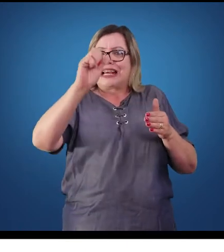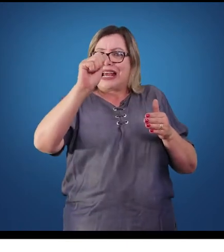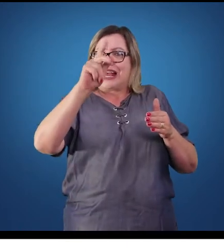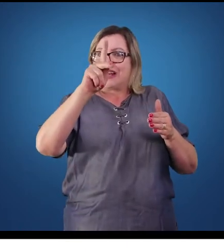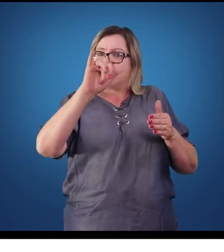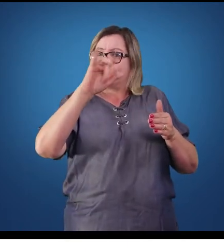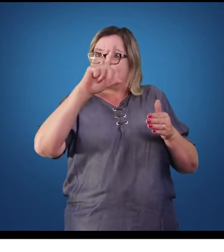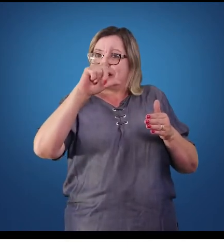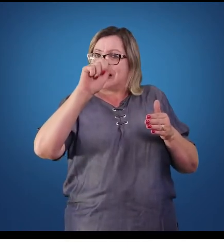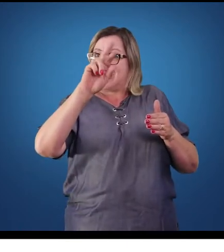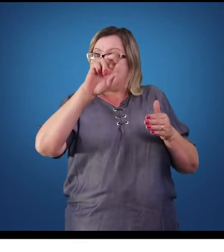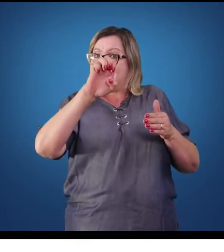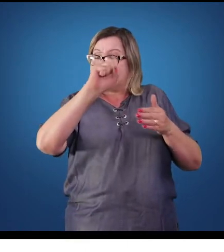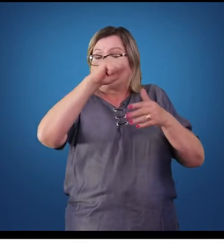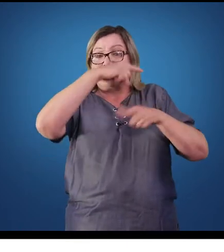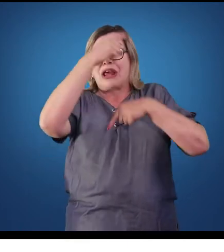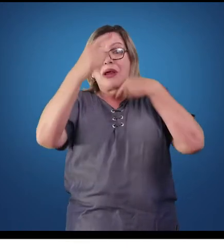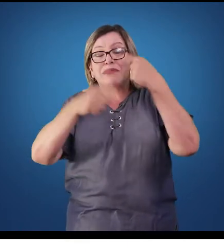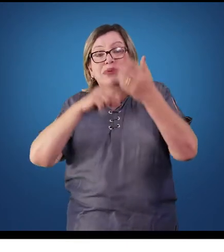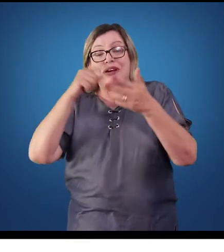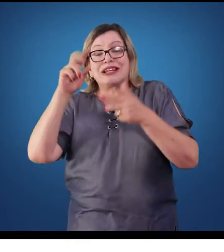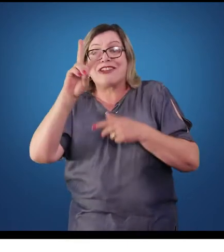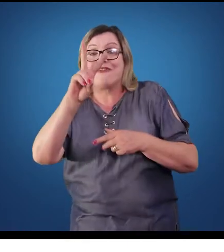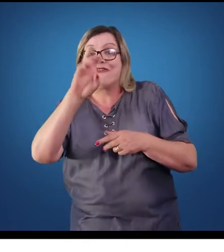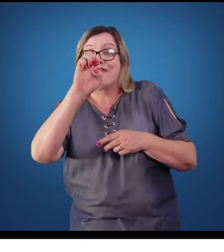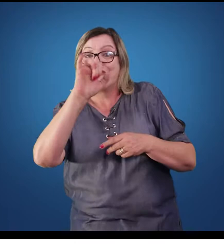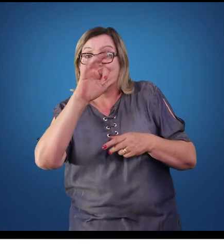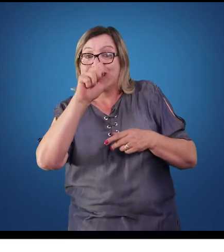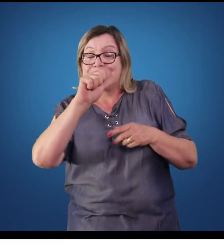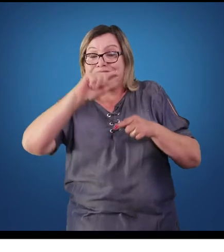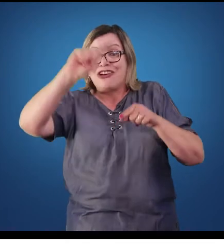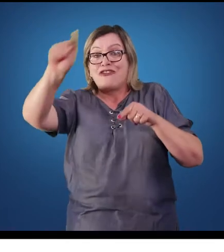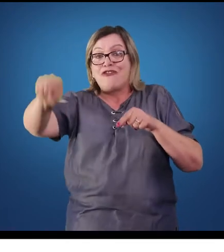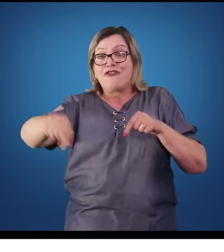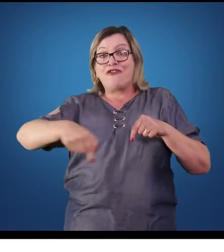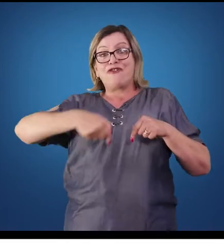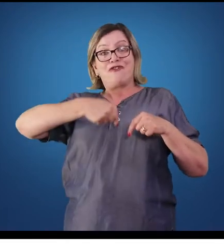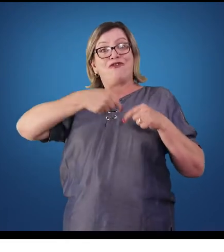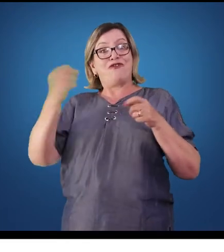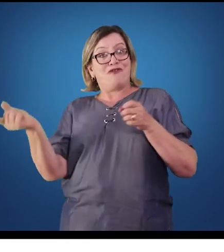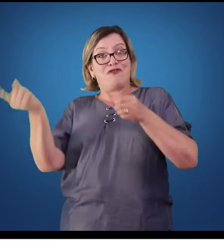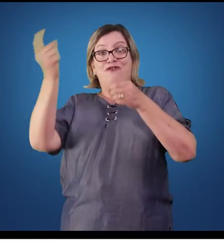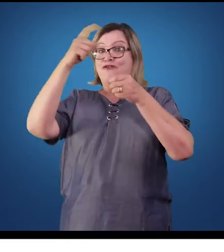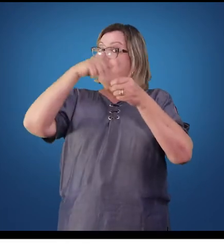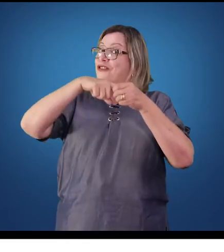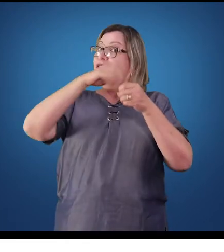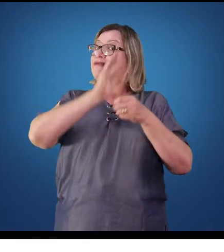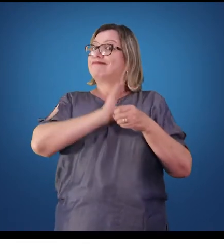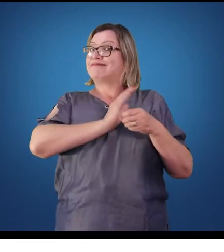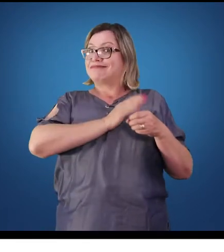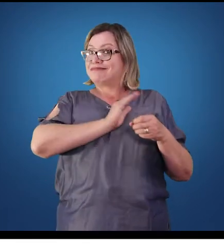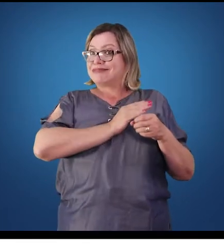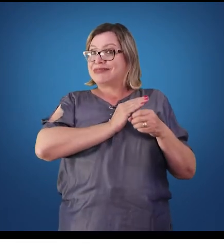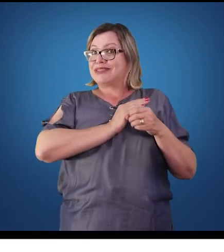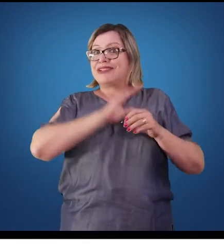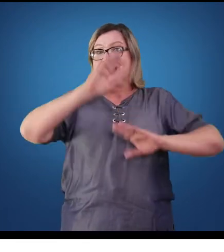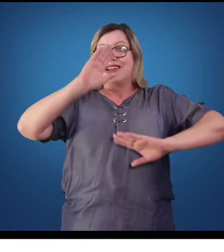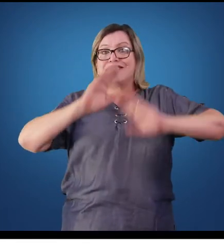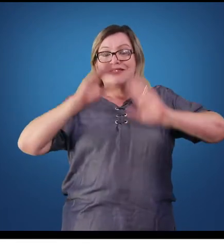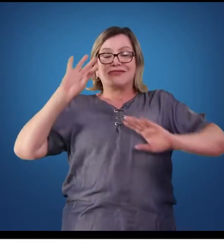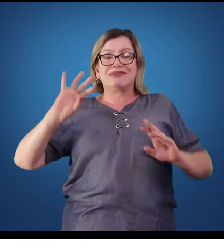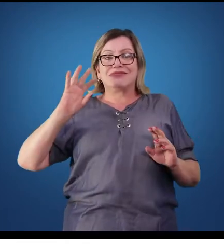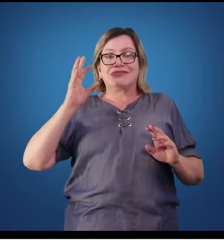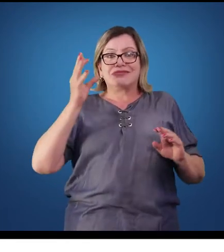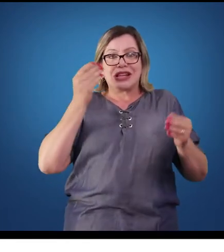veias, a qual retorna esse sangue ao coração. Durante esse processo, existe uma perda, uma redução